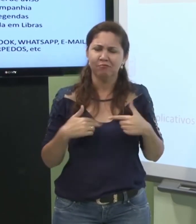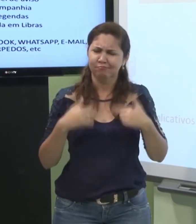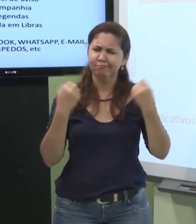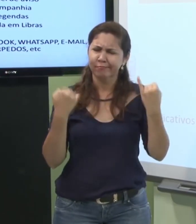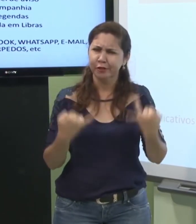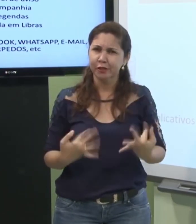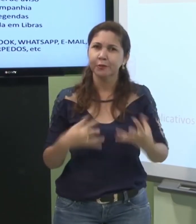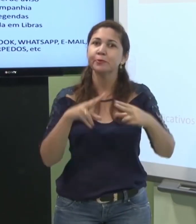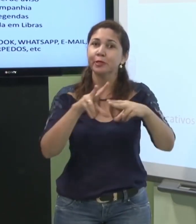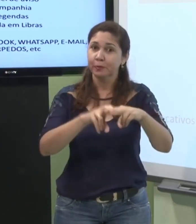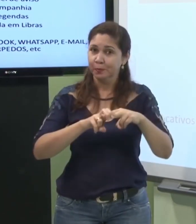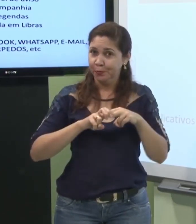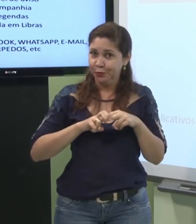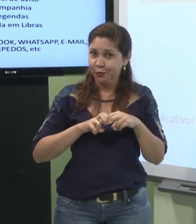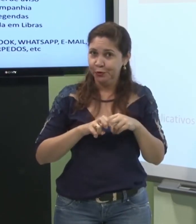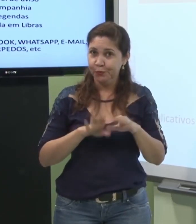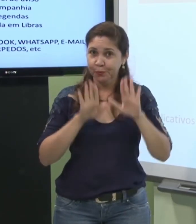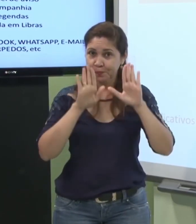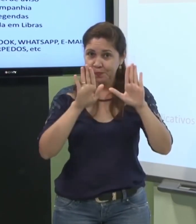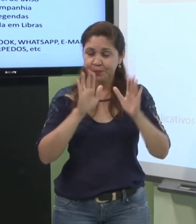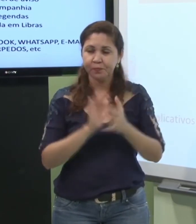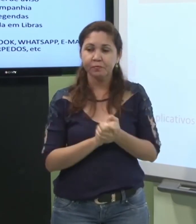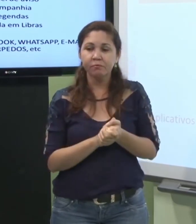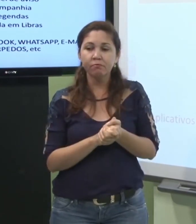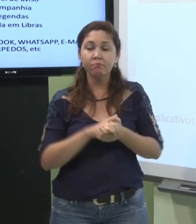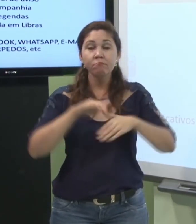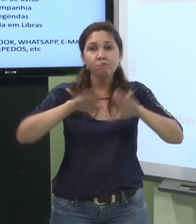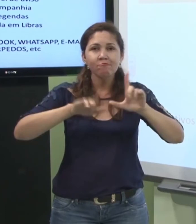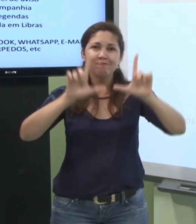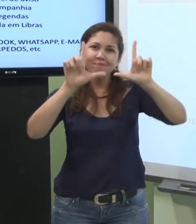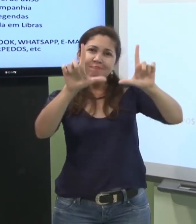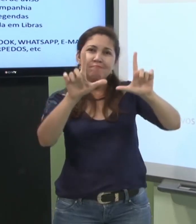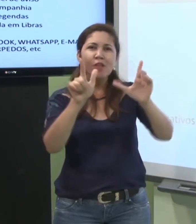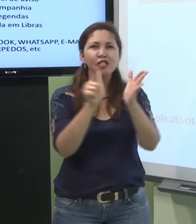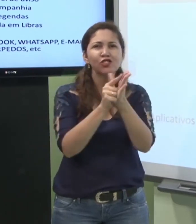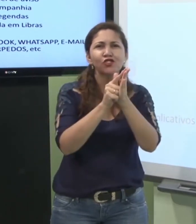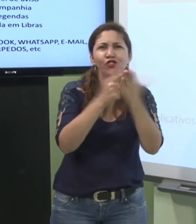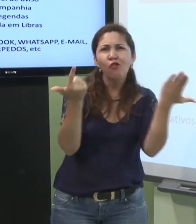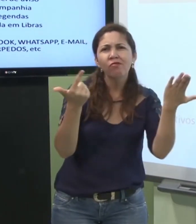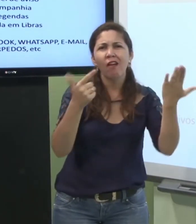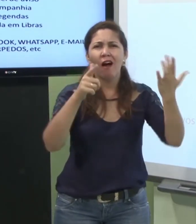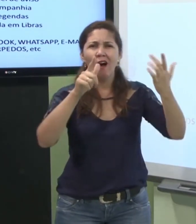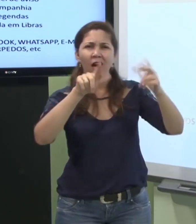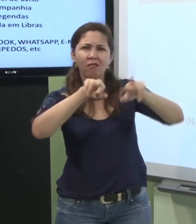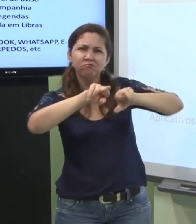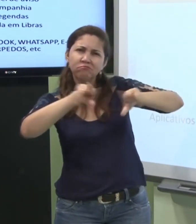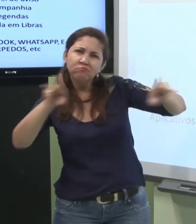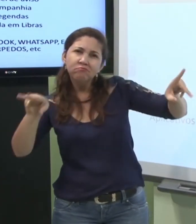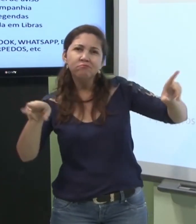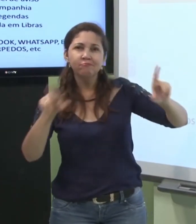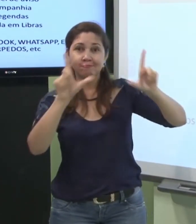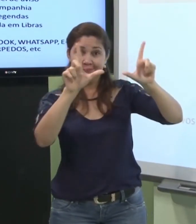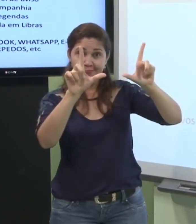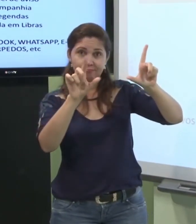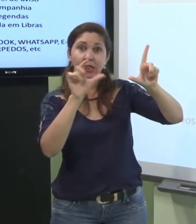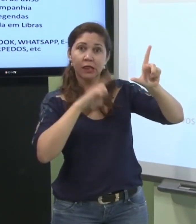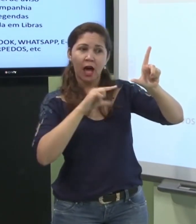Mas eu fico muito nervosa com certos tipos de legenda. Eu vou explicar para vocês. Por exemplo, quando a pessoa